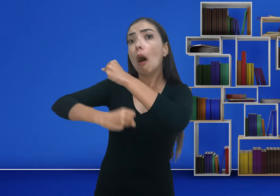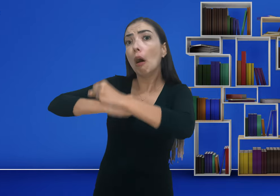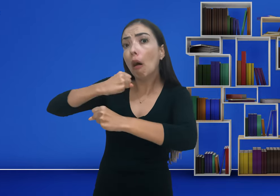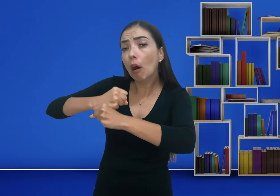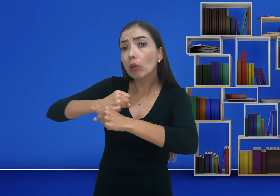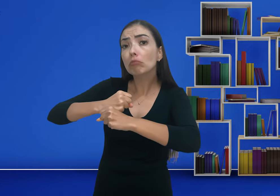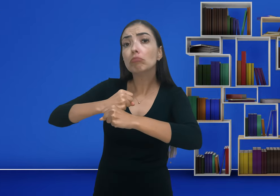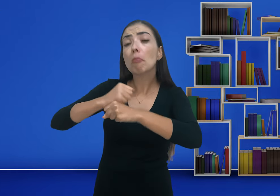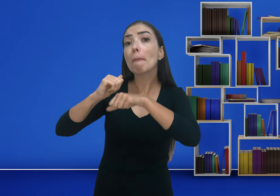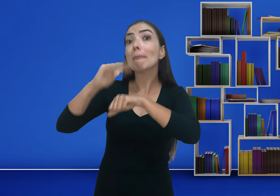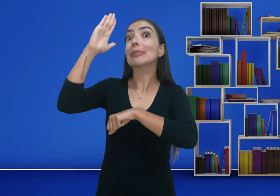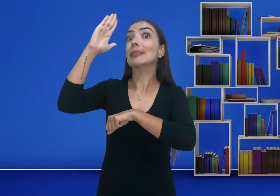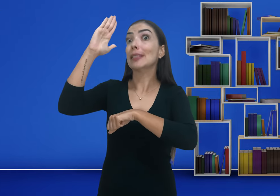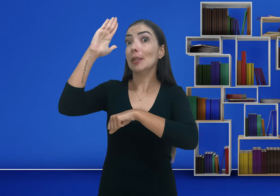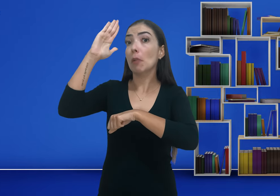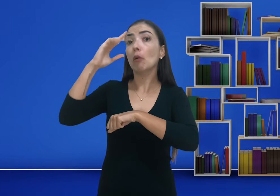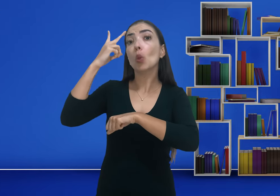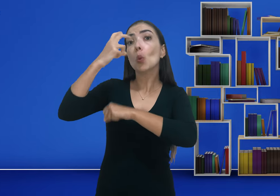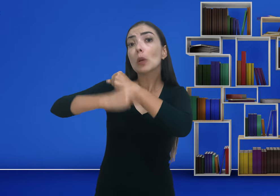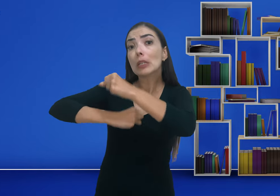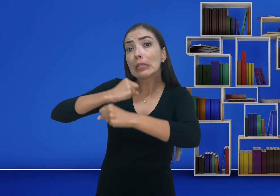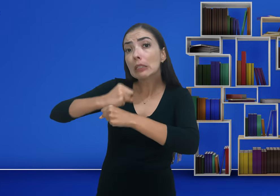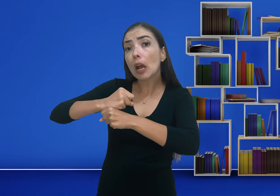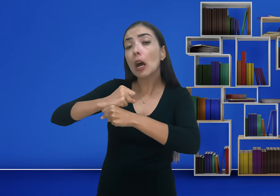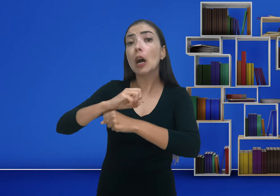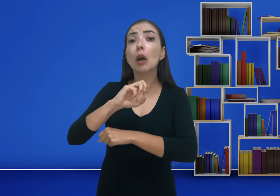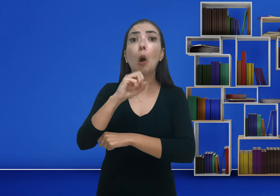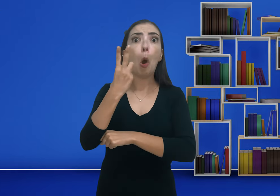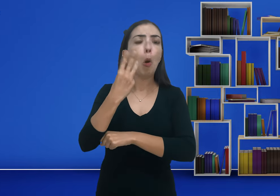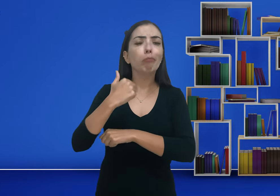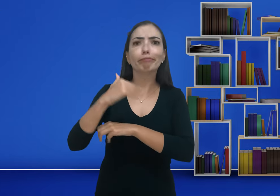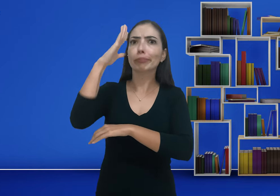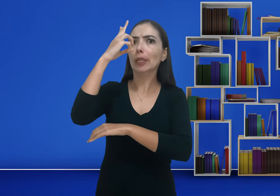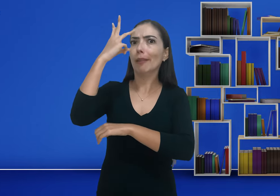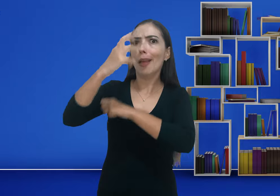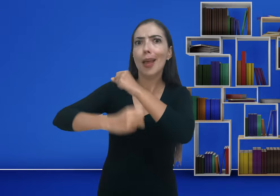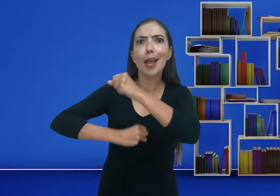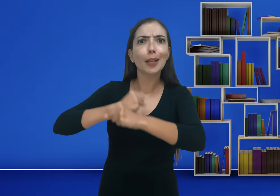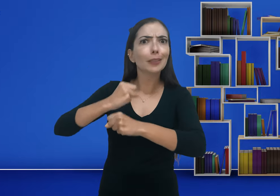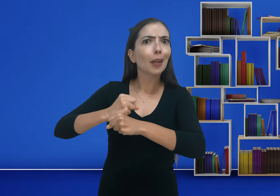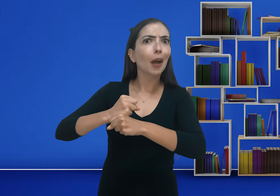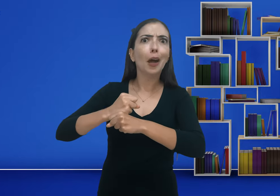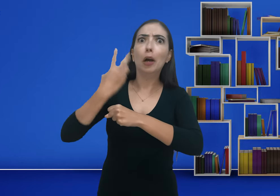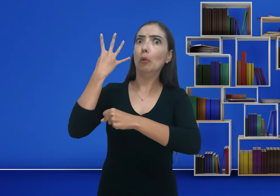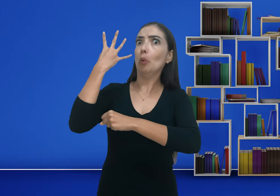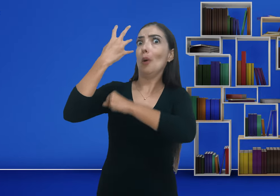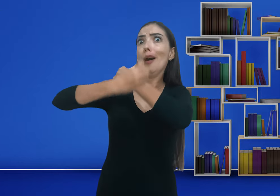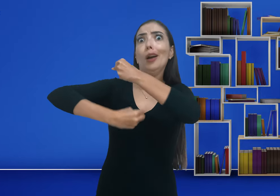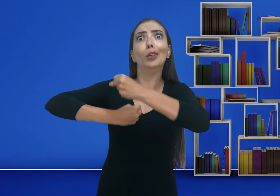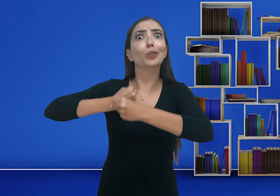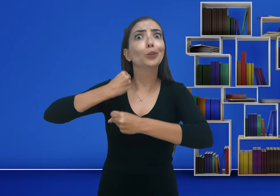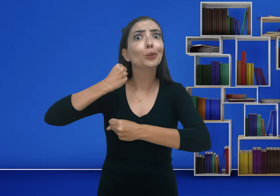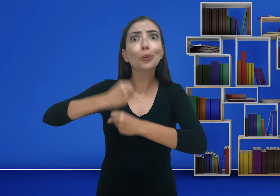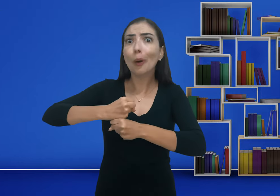conseguir ser fluente em um ano, por exemplo. Dois, três, quatro anos.